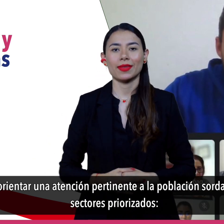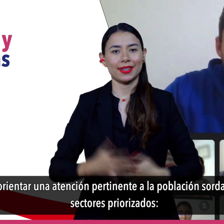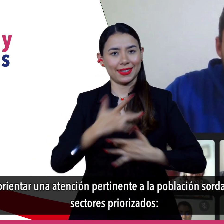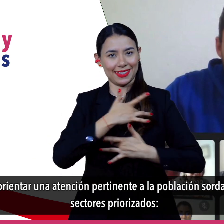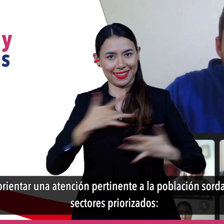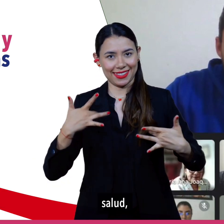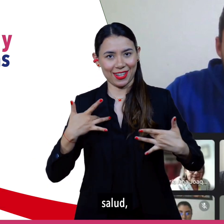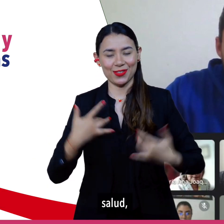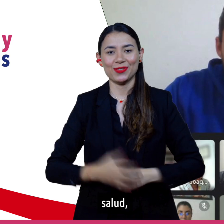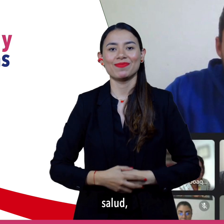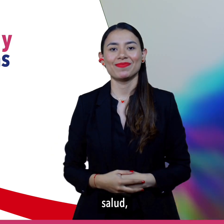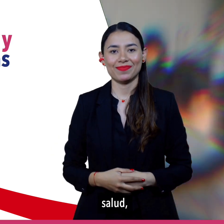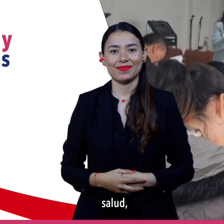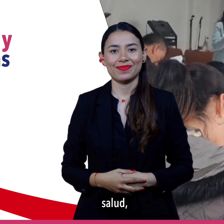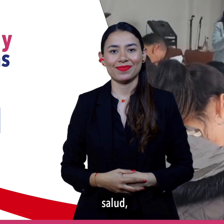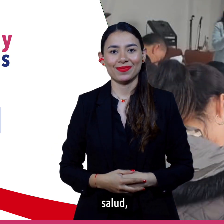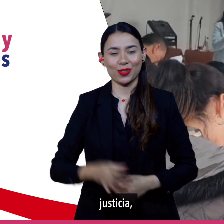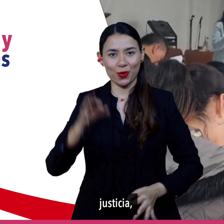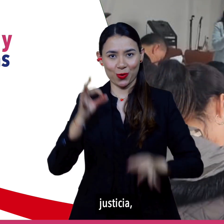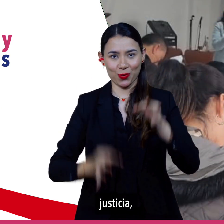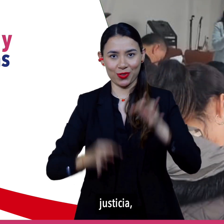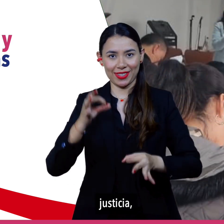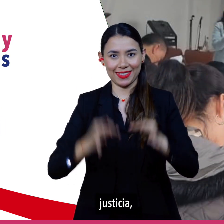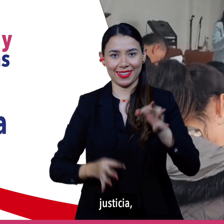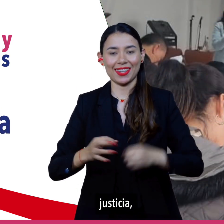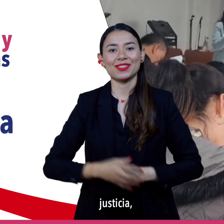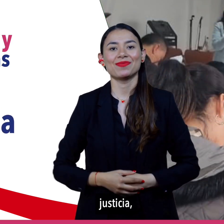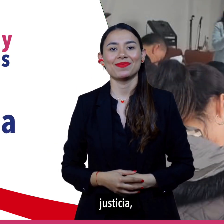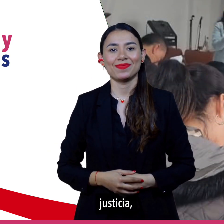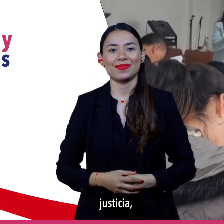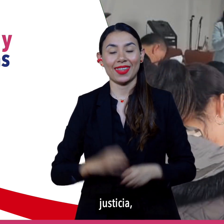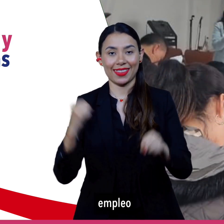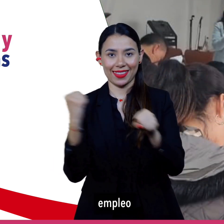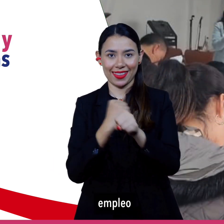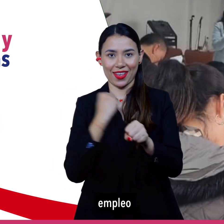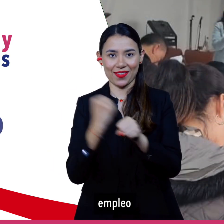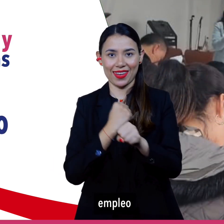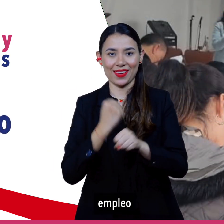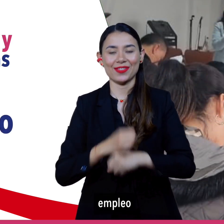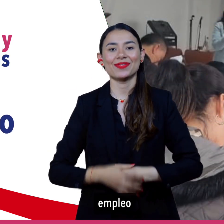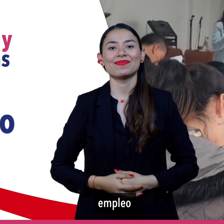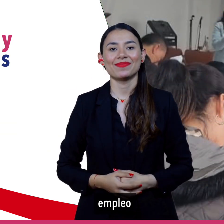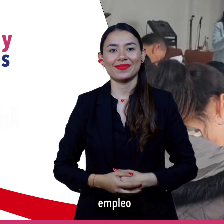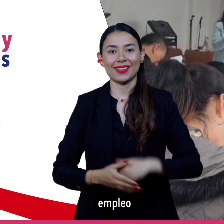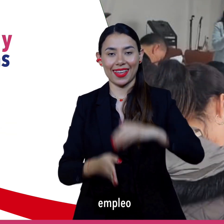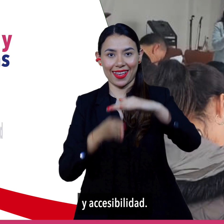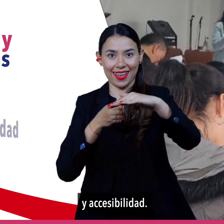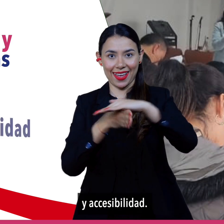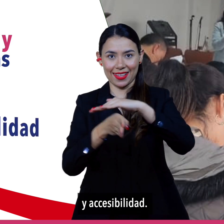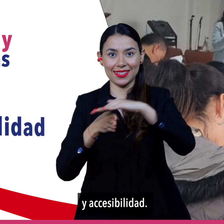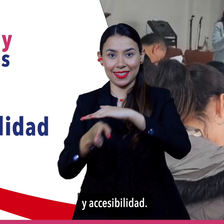Salud, justicia, empleo y accesibilidad.